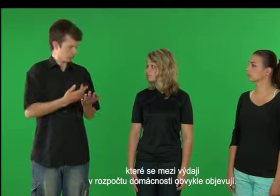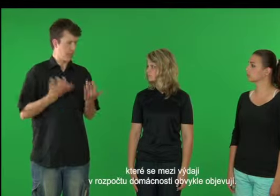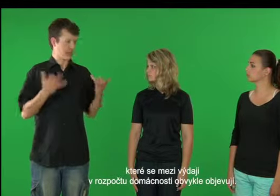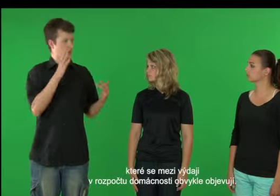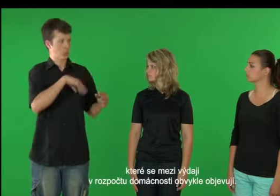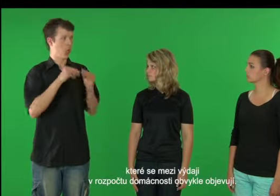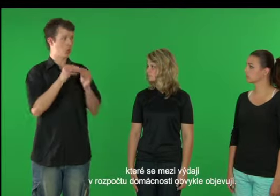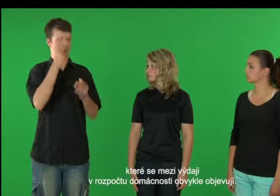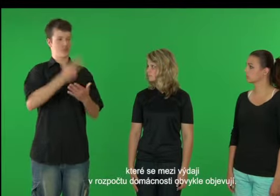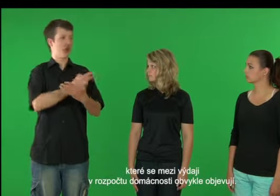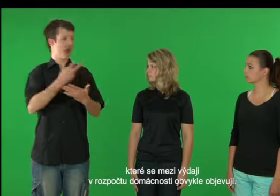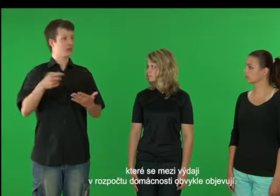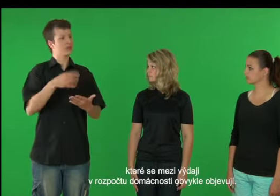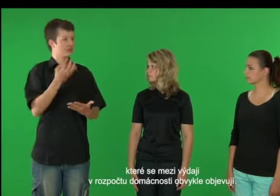rozpočtu domácnosti oblikle objevují.